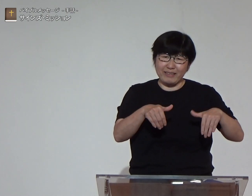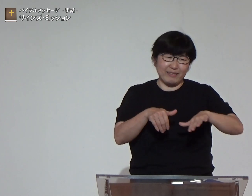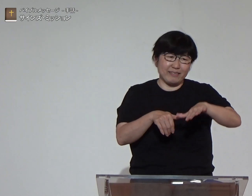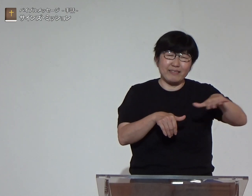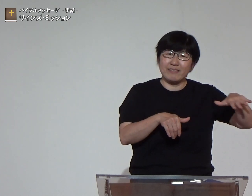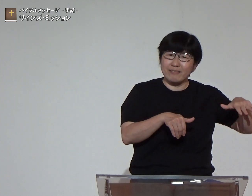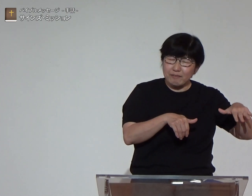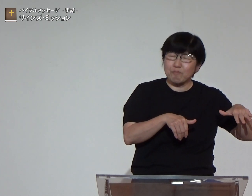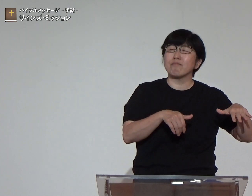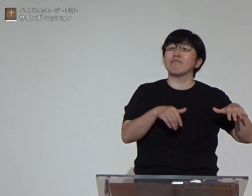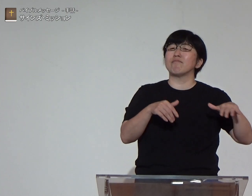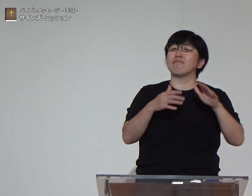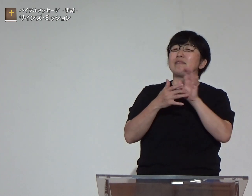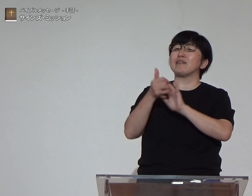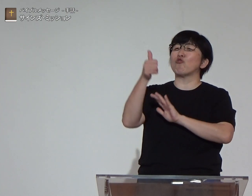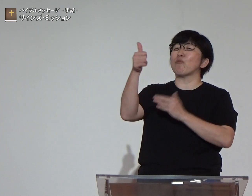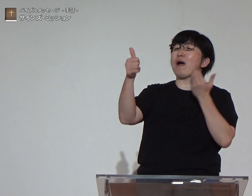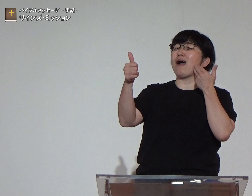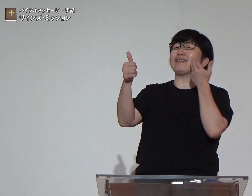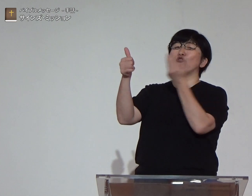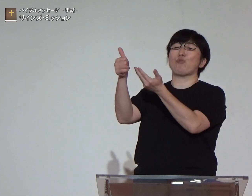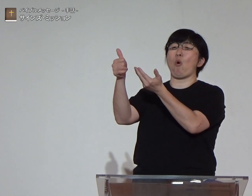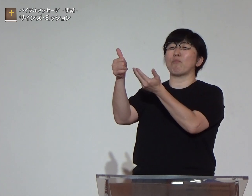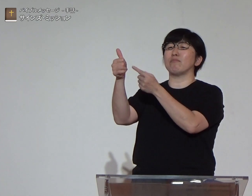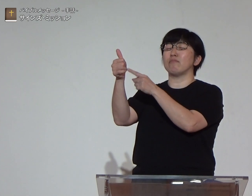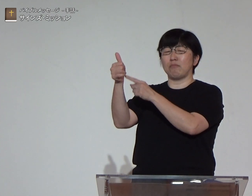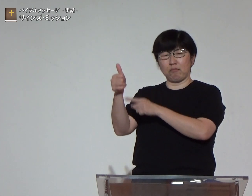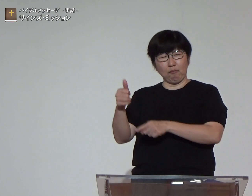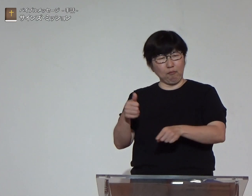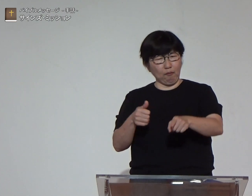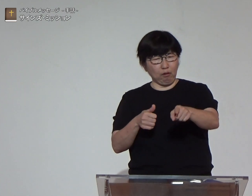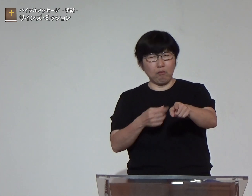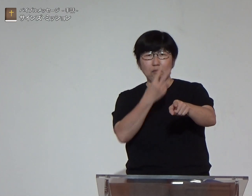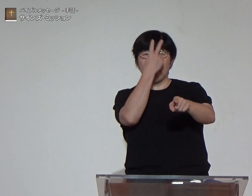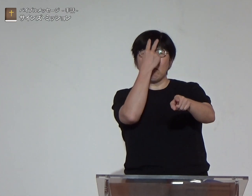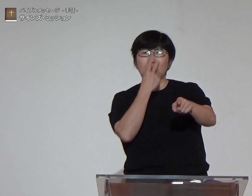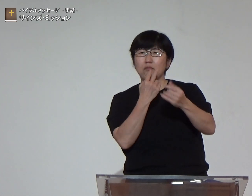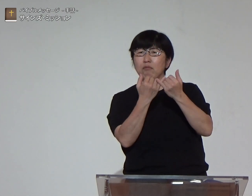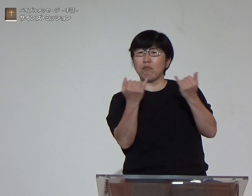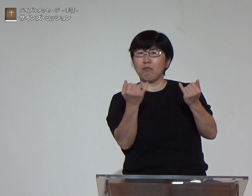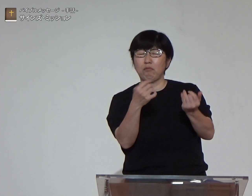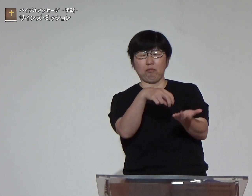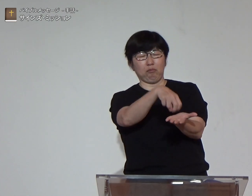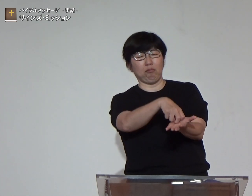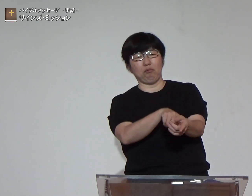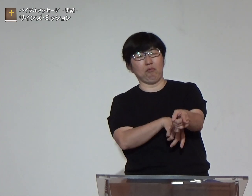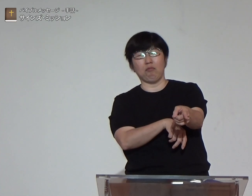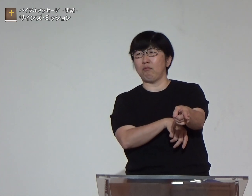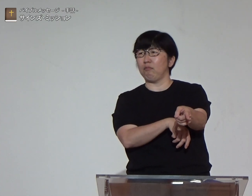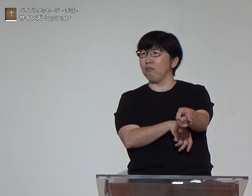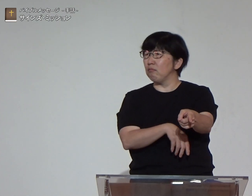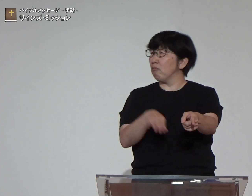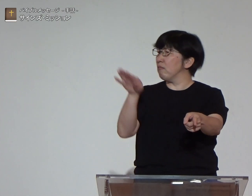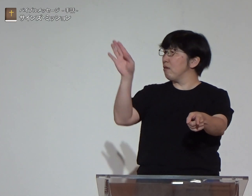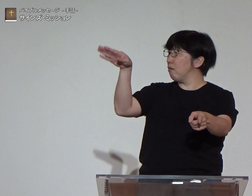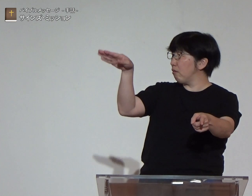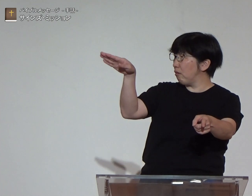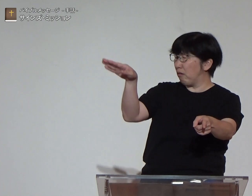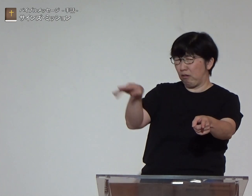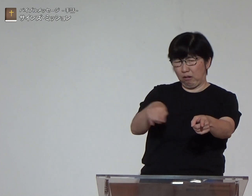イエス様に弟子たちが質問をしたところです盲人が座っていたの